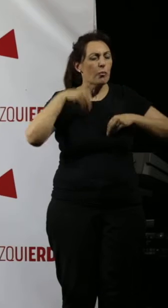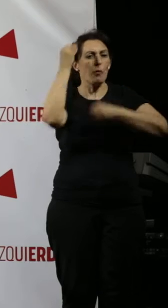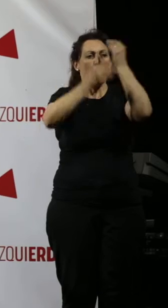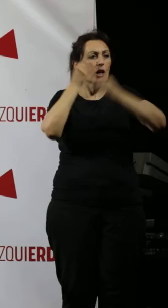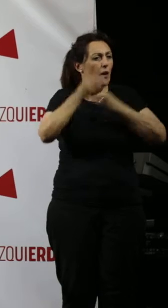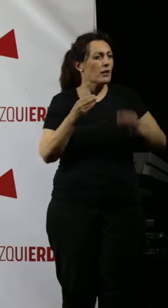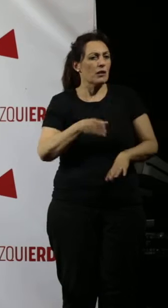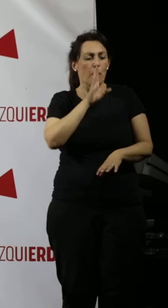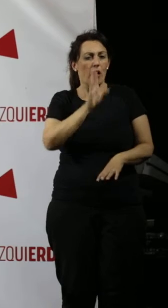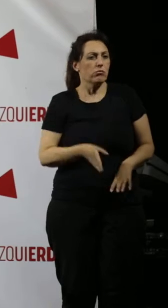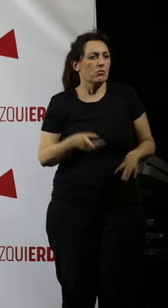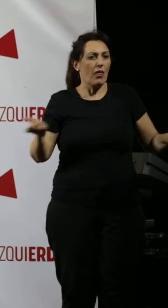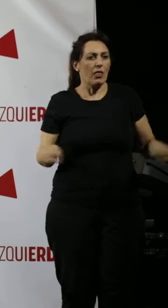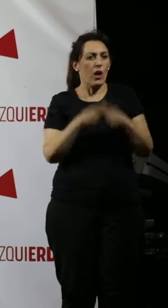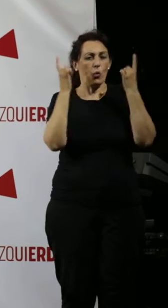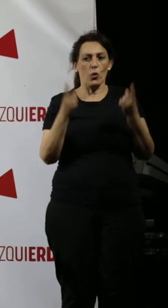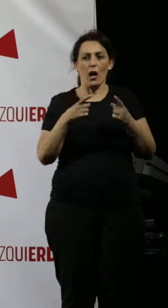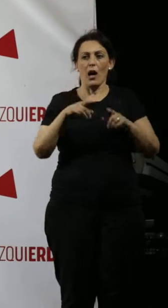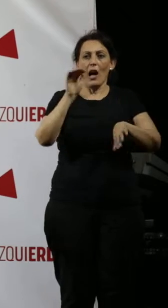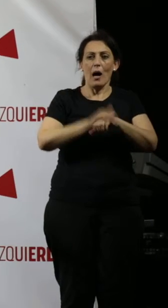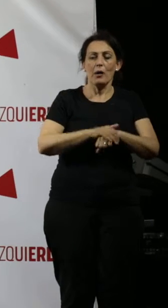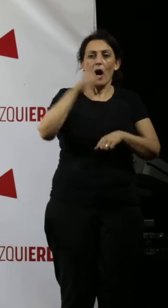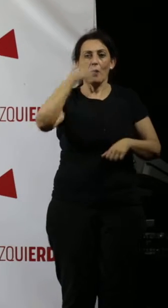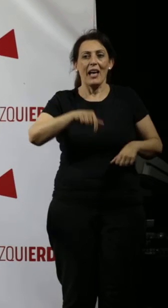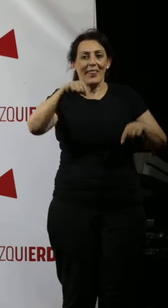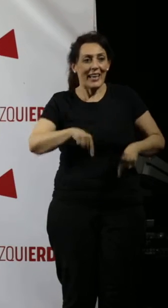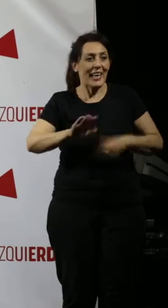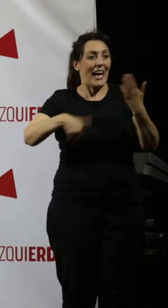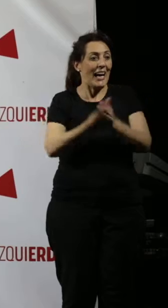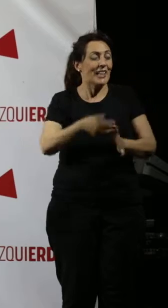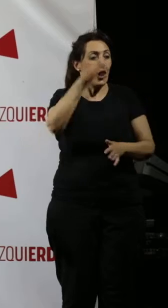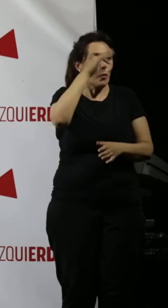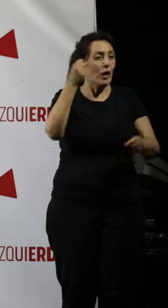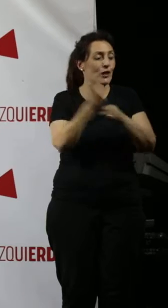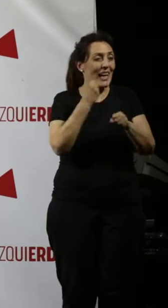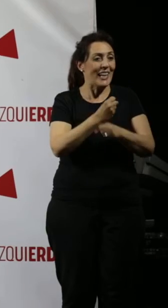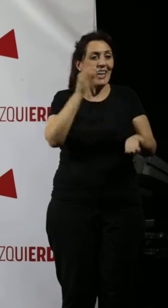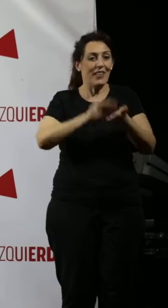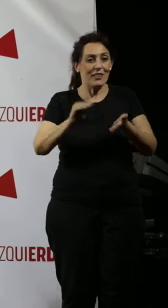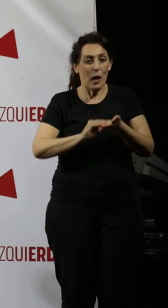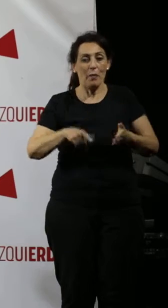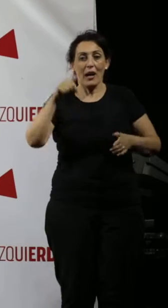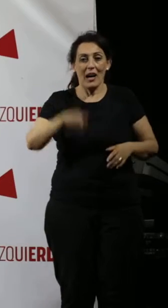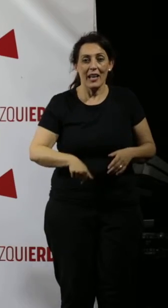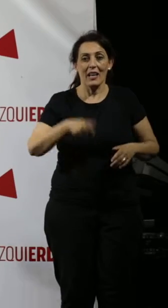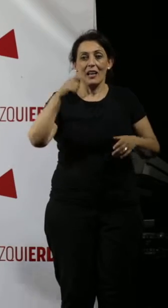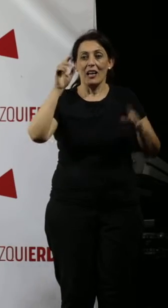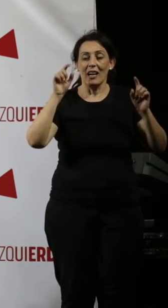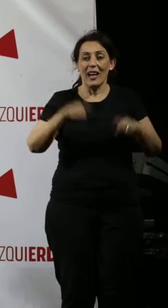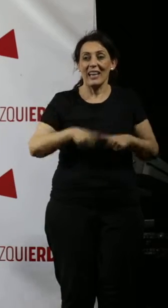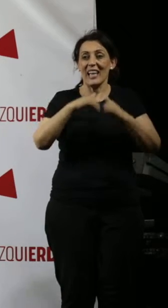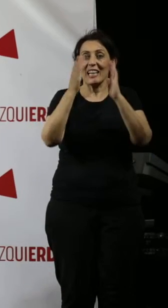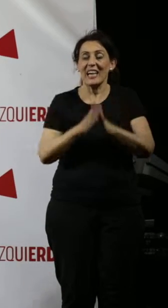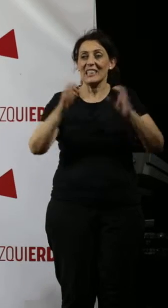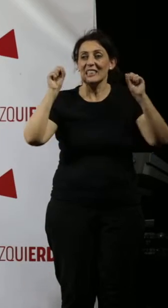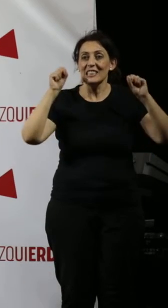hagan directamente y sin filo. Amigos y amigas, de aquí al domingo deberes, tareas, de aquí al domingo que no quede una